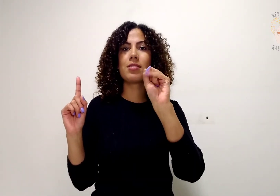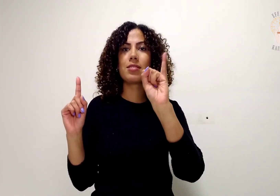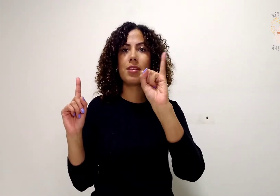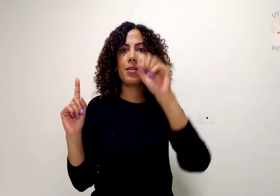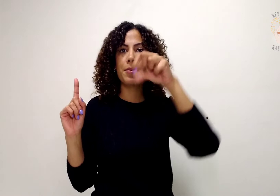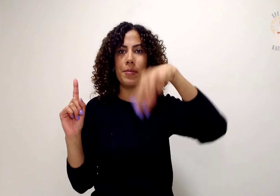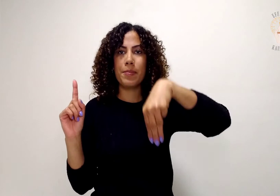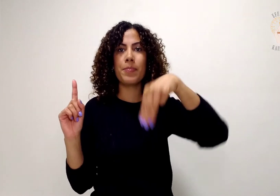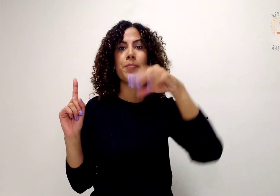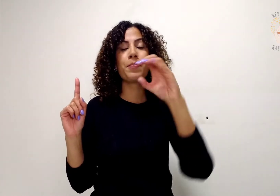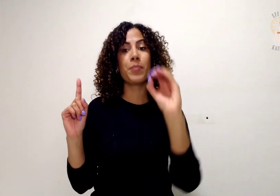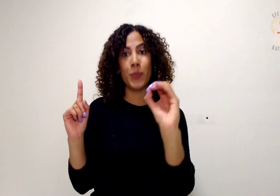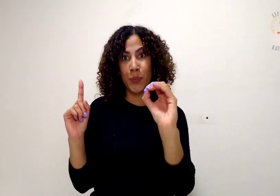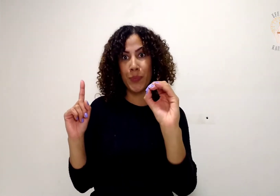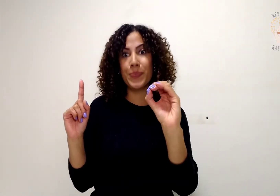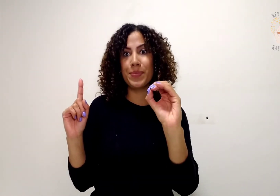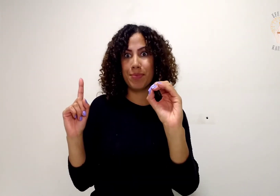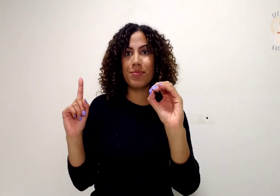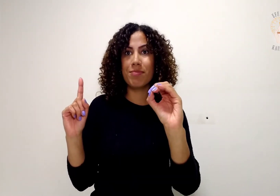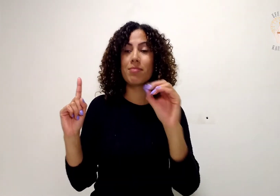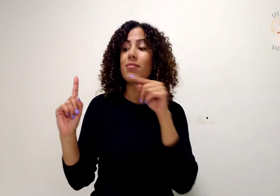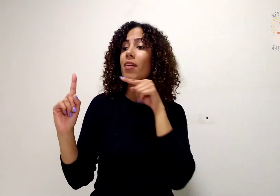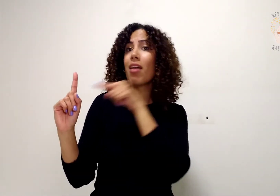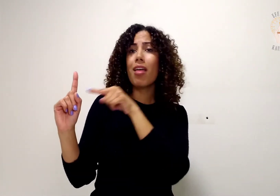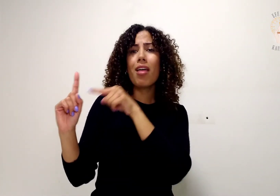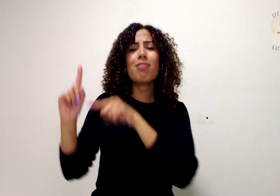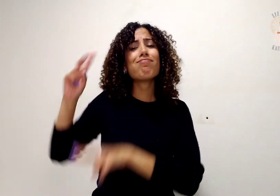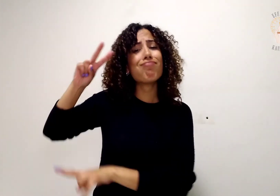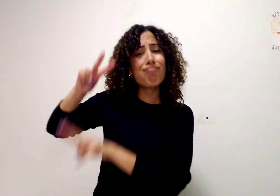para Cristo na prisão. Onésimo,